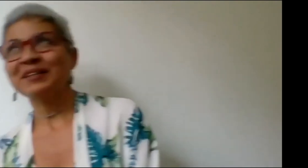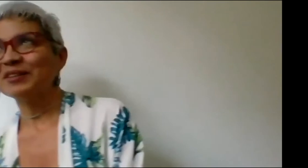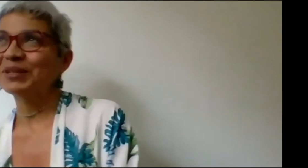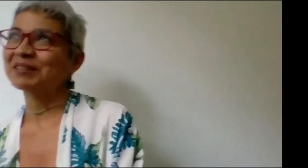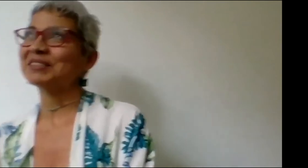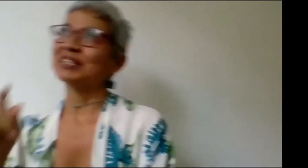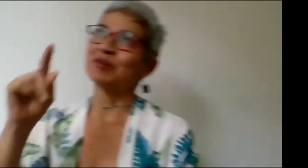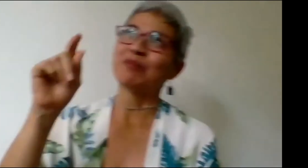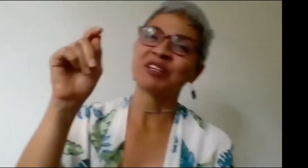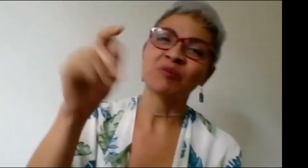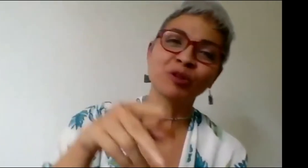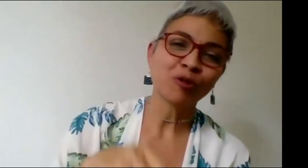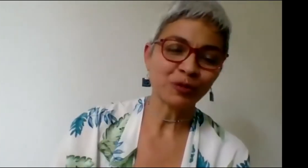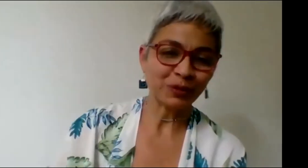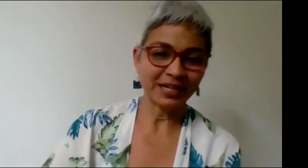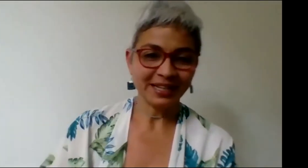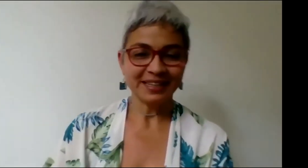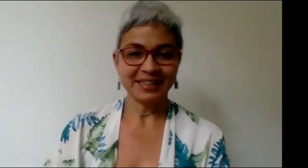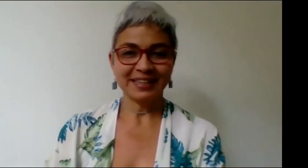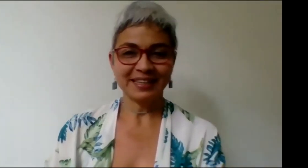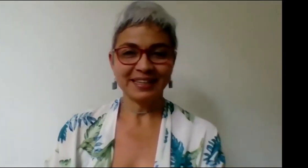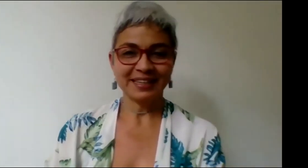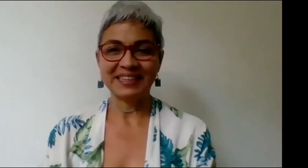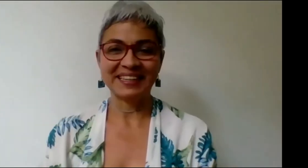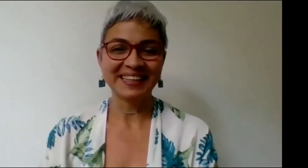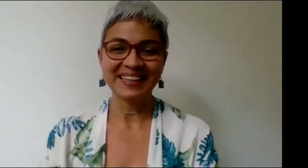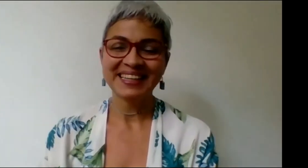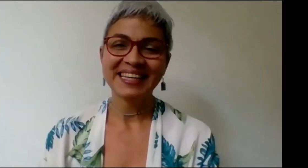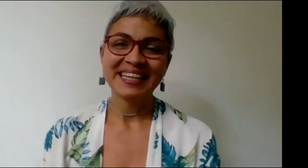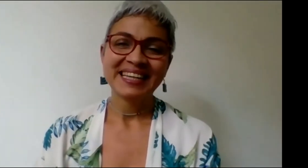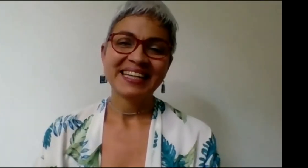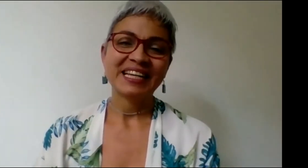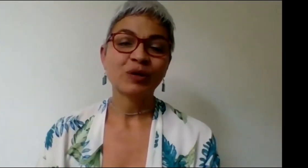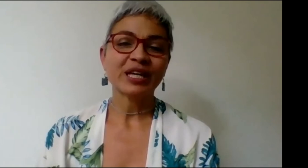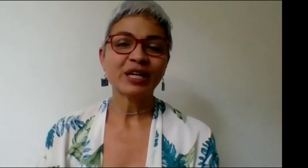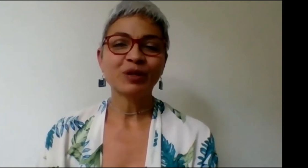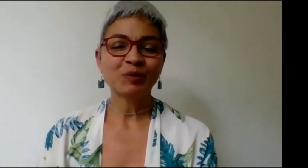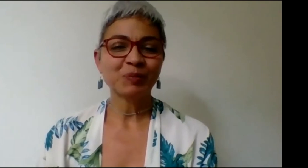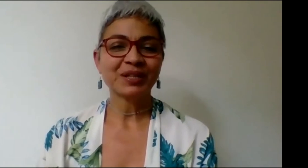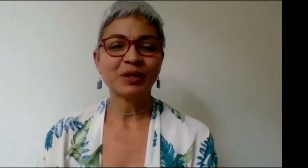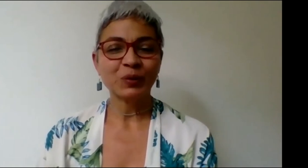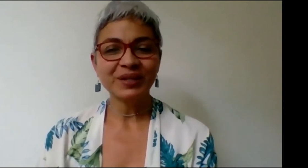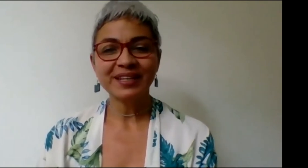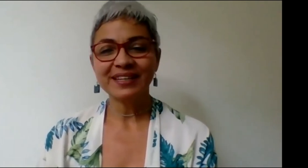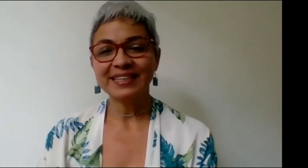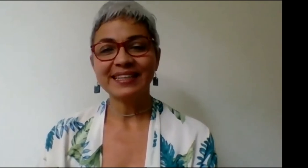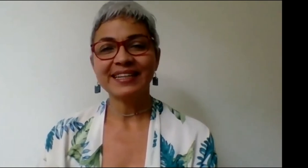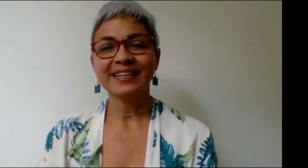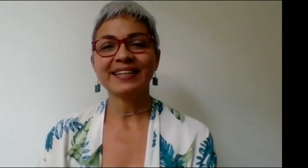como el patrimonio cultural de la universidad. Lo dejé de último, porque hoy, que es el Día